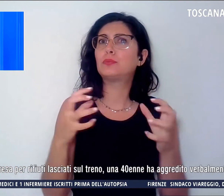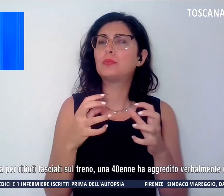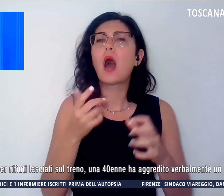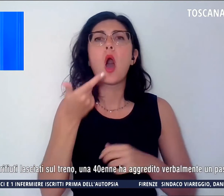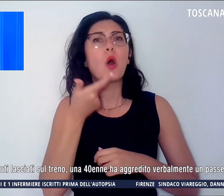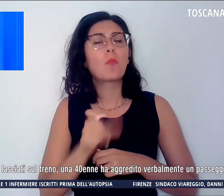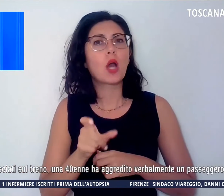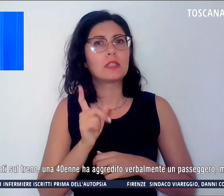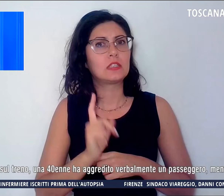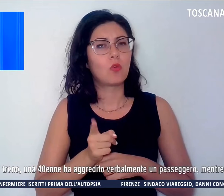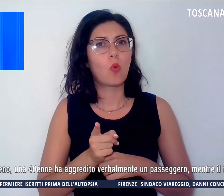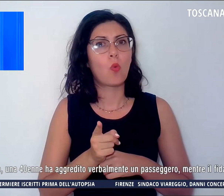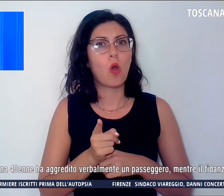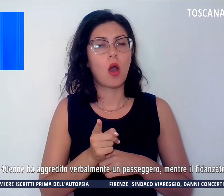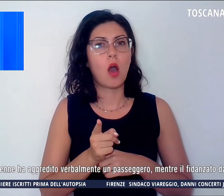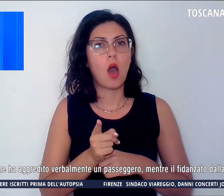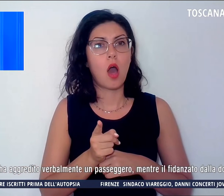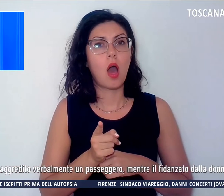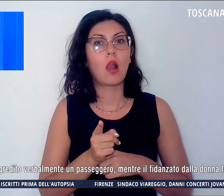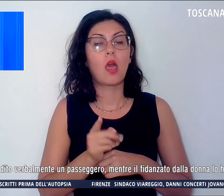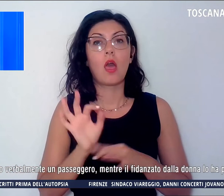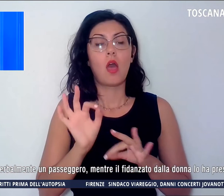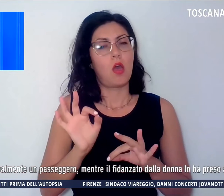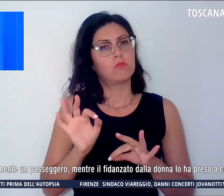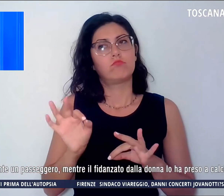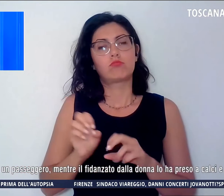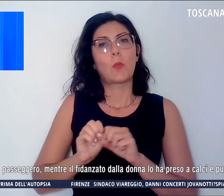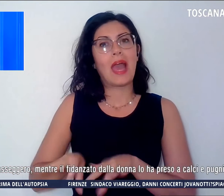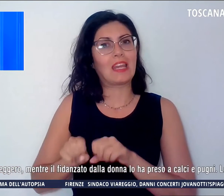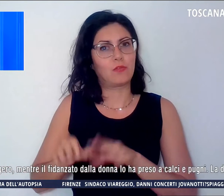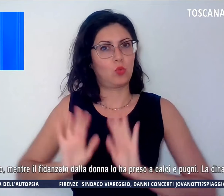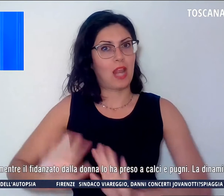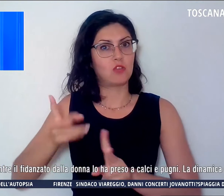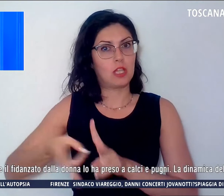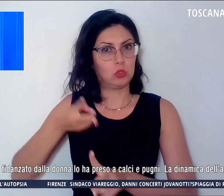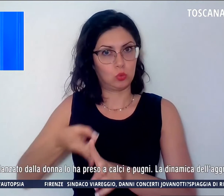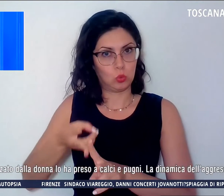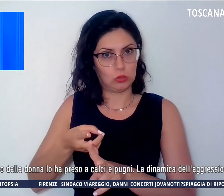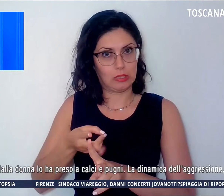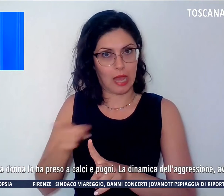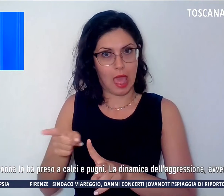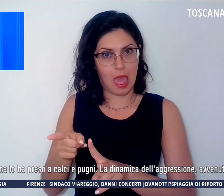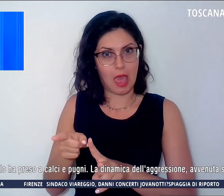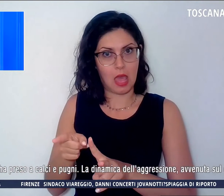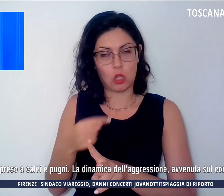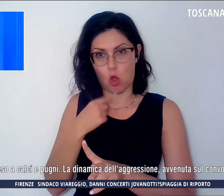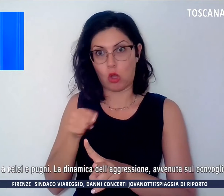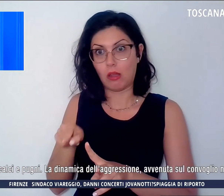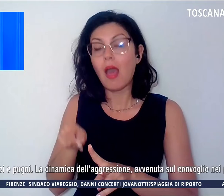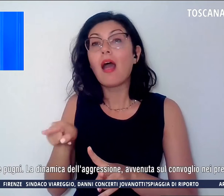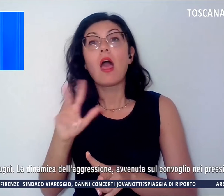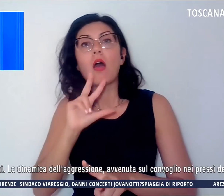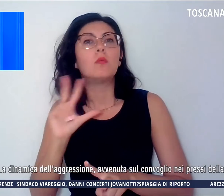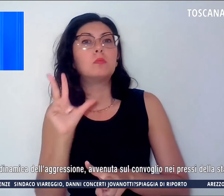stata ripresa per rifiuti lasciati sul treno una quarantenne, ha aggredito verbalmente un passeggero,